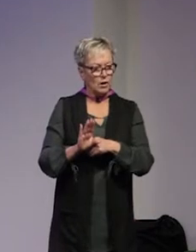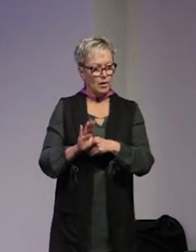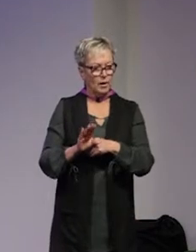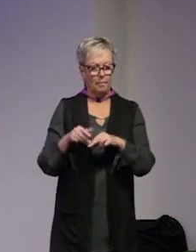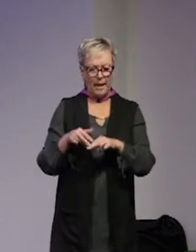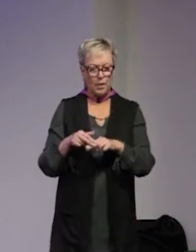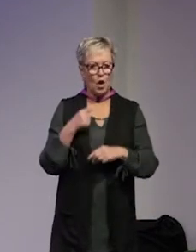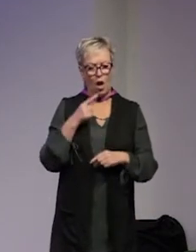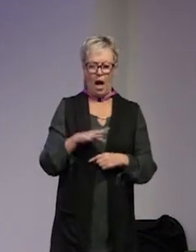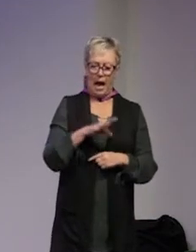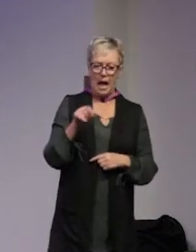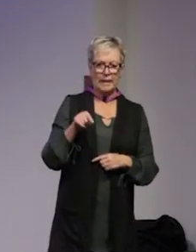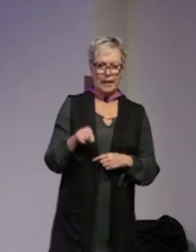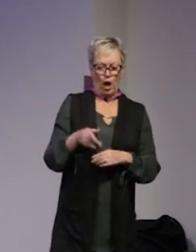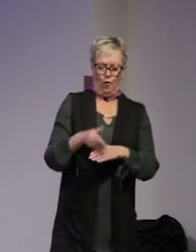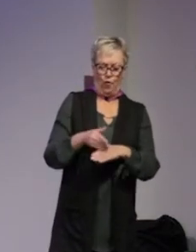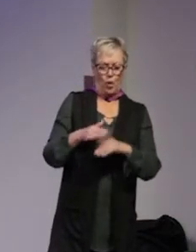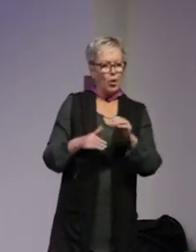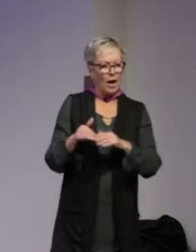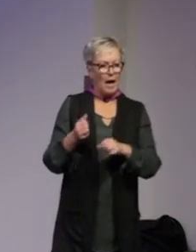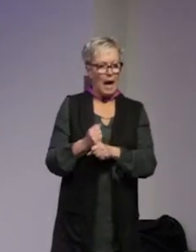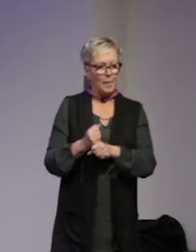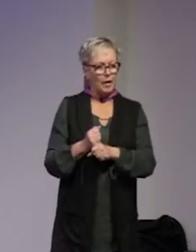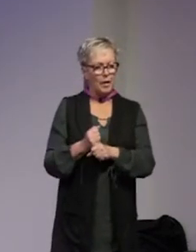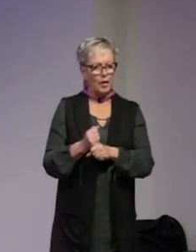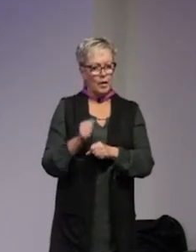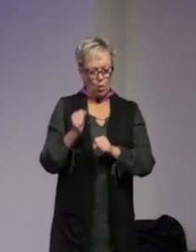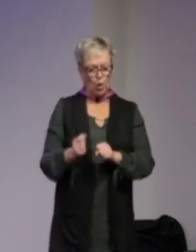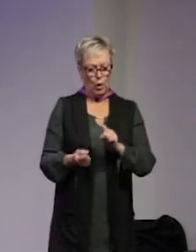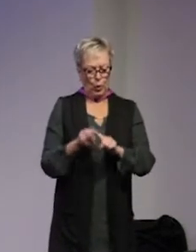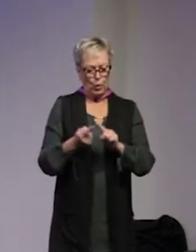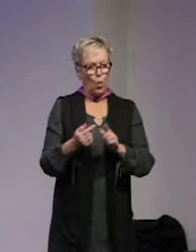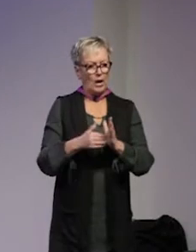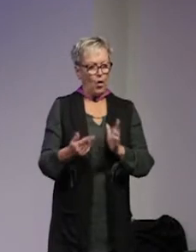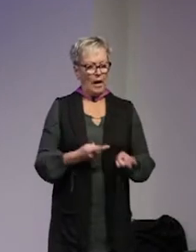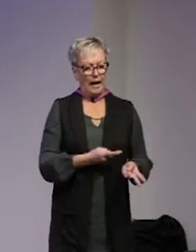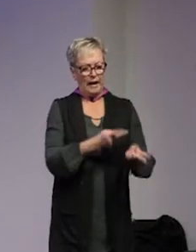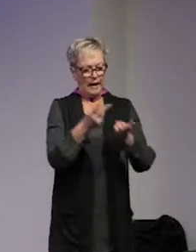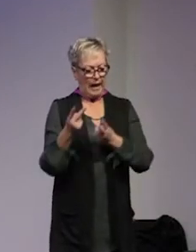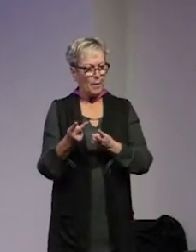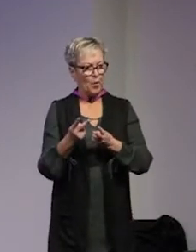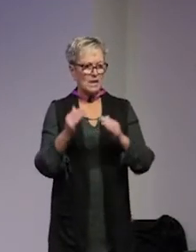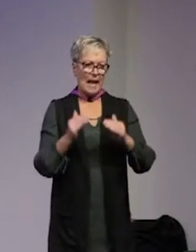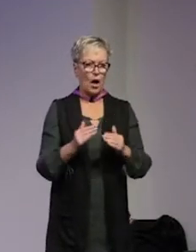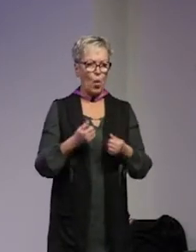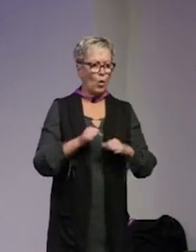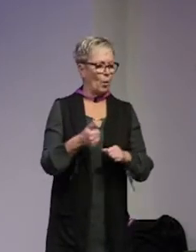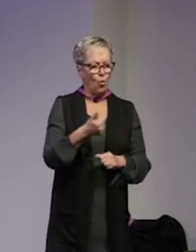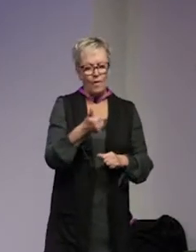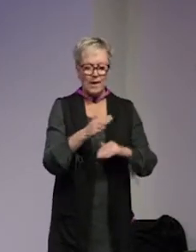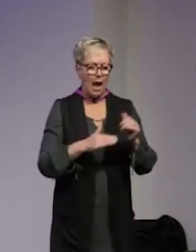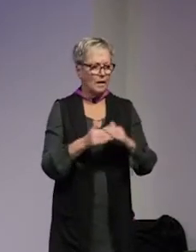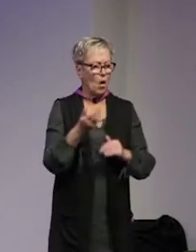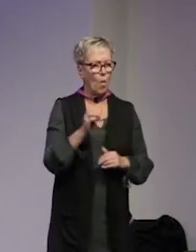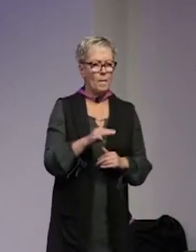att allt det här förebyggande arbetet det måste utgå från demokratistärkande åtgärder det behöver inte handla om